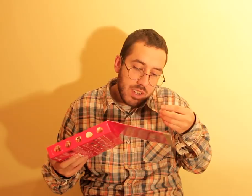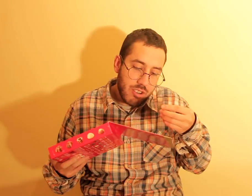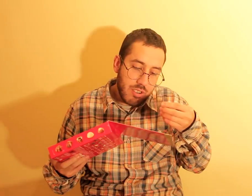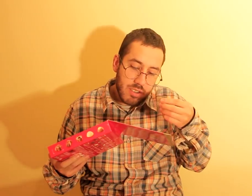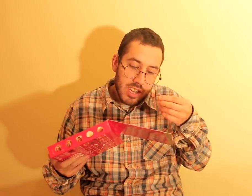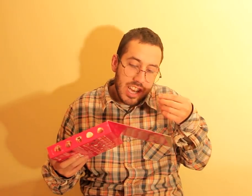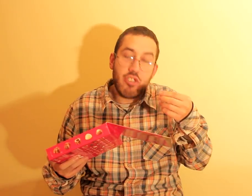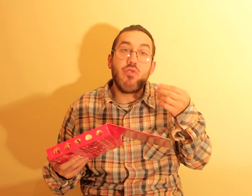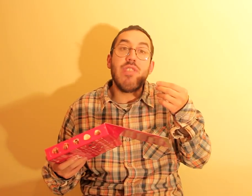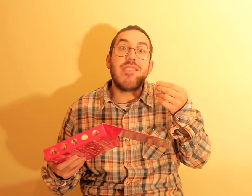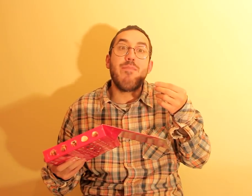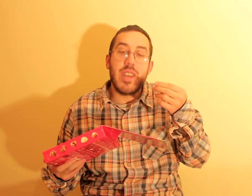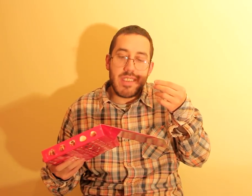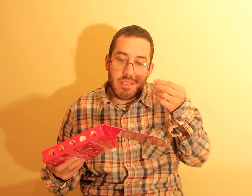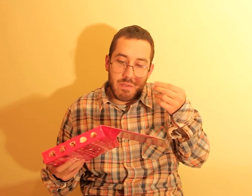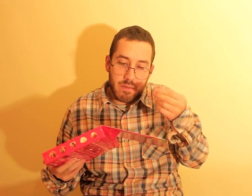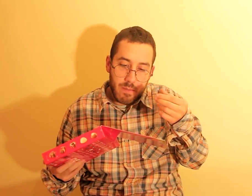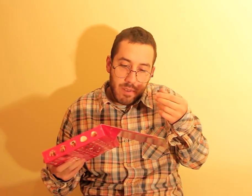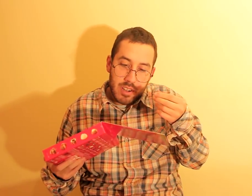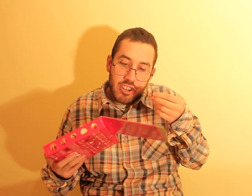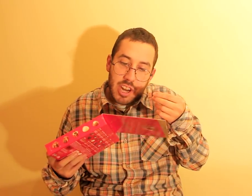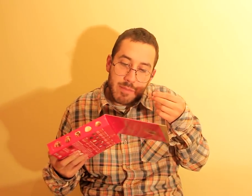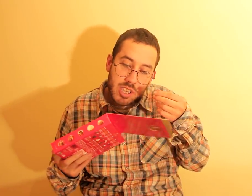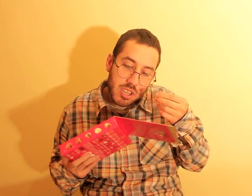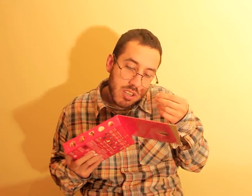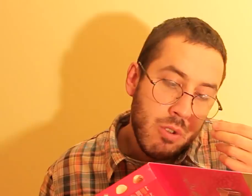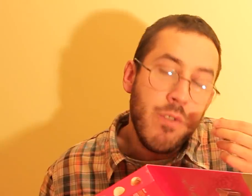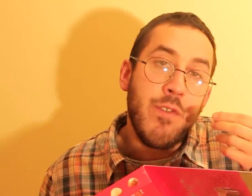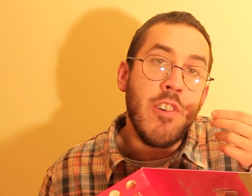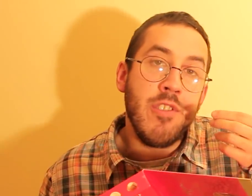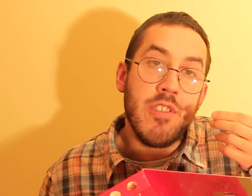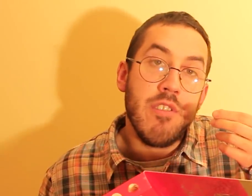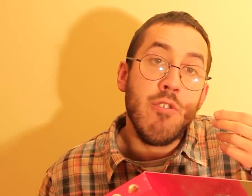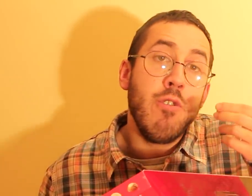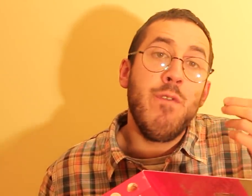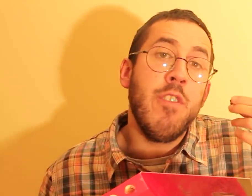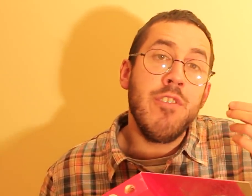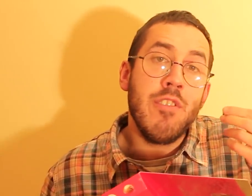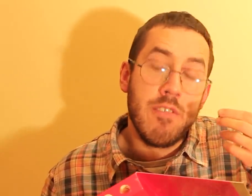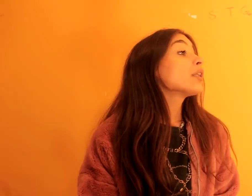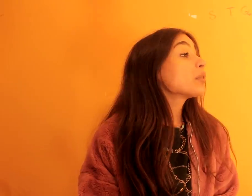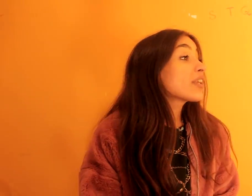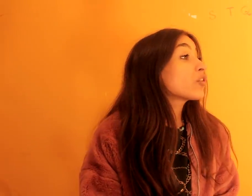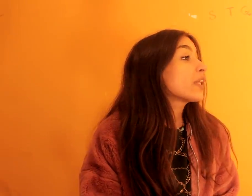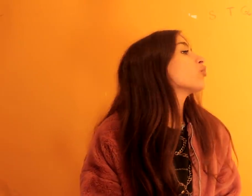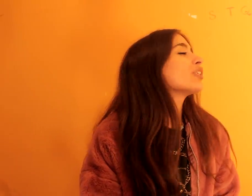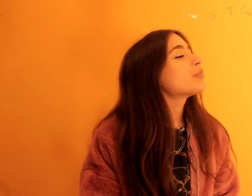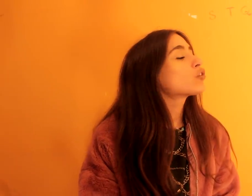Este, é de chocolate preto, chama-se, trifone, trifone. Na passagem daima, geralmente, as